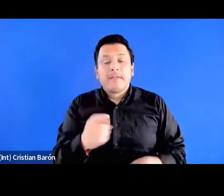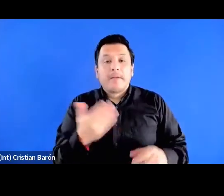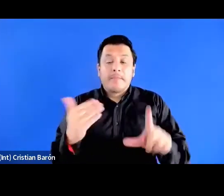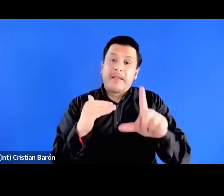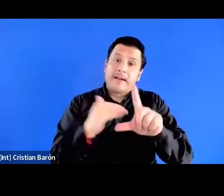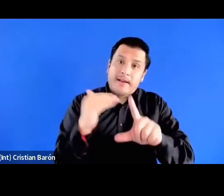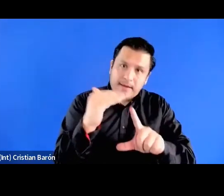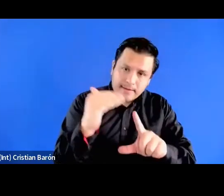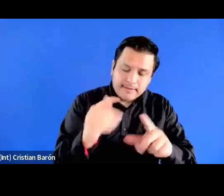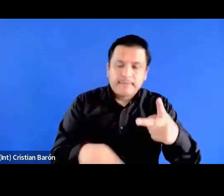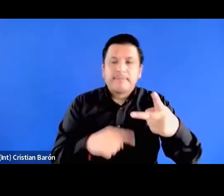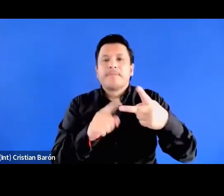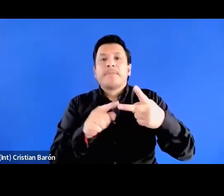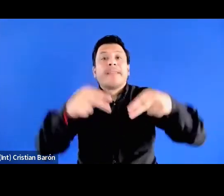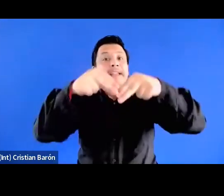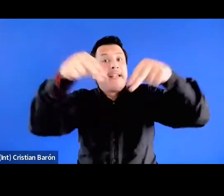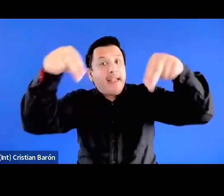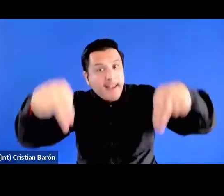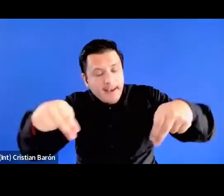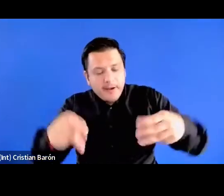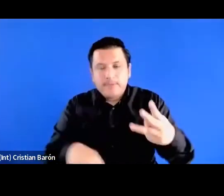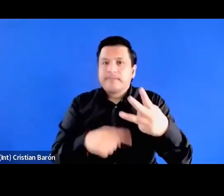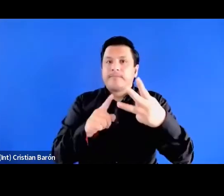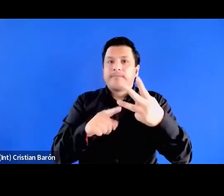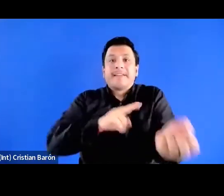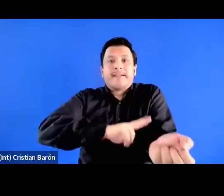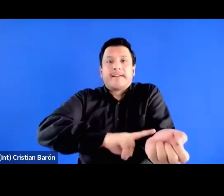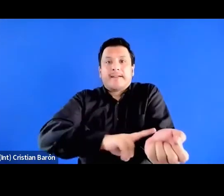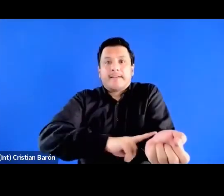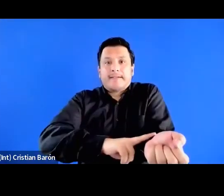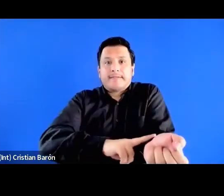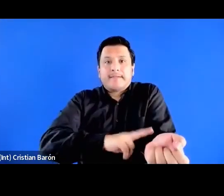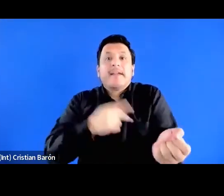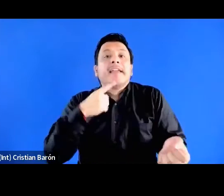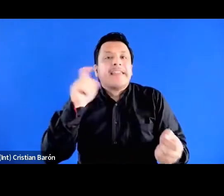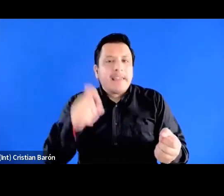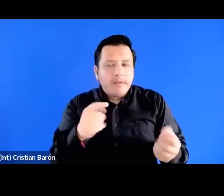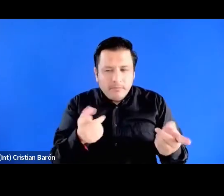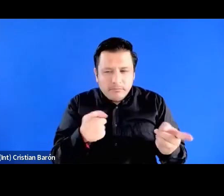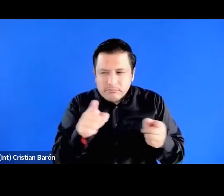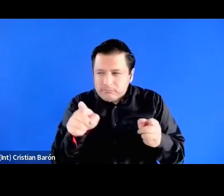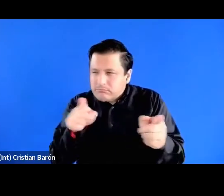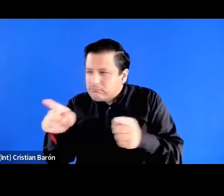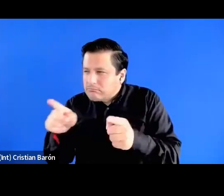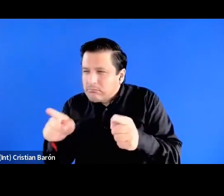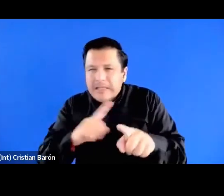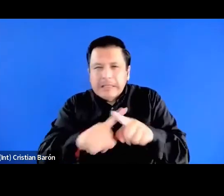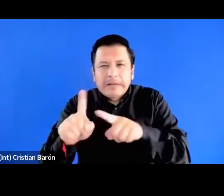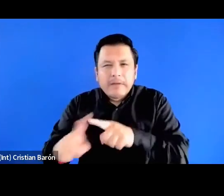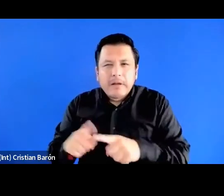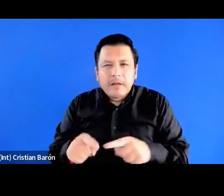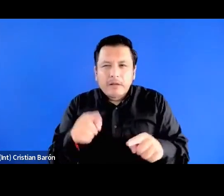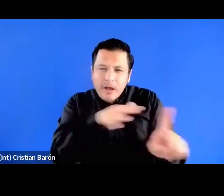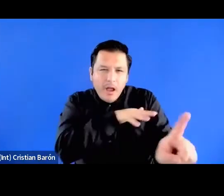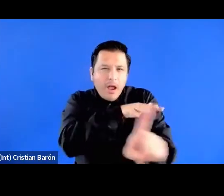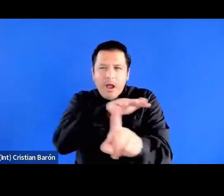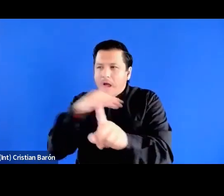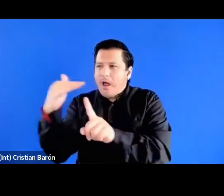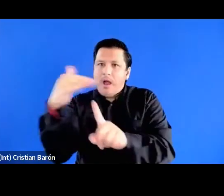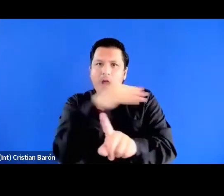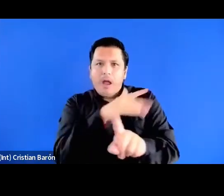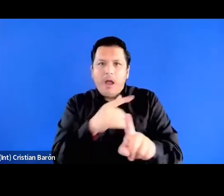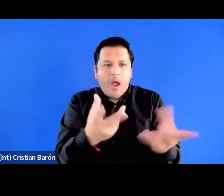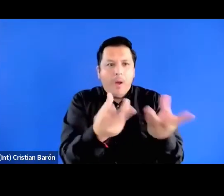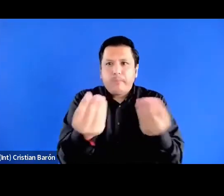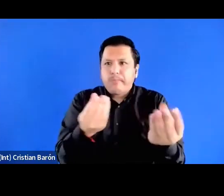de género o de raza, y que para hacerlo se deben considerar las mutuas afectaciones existentes entre esos distintos